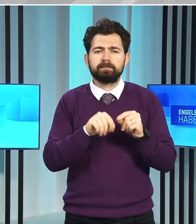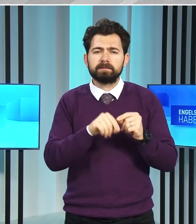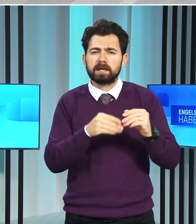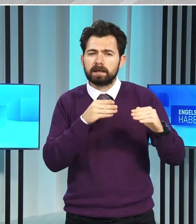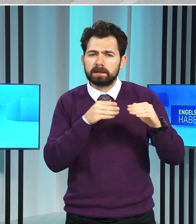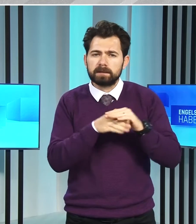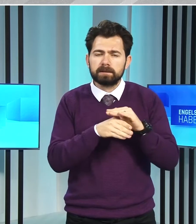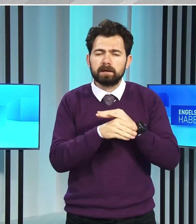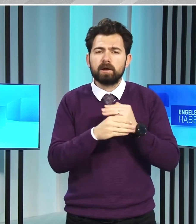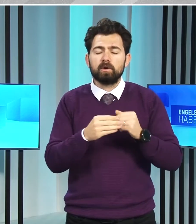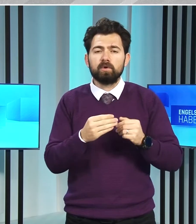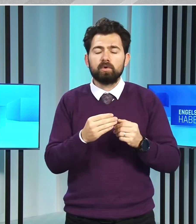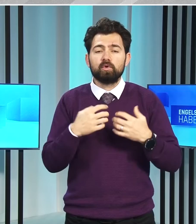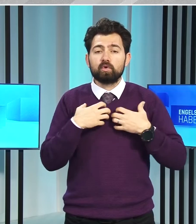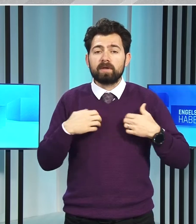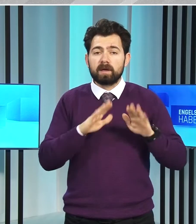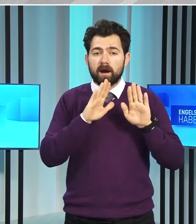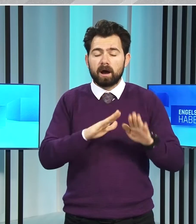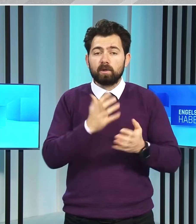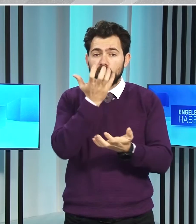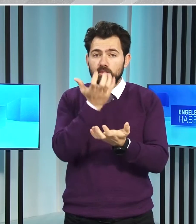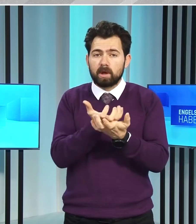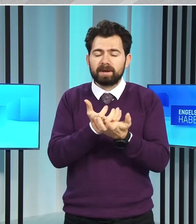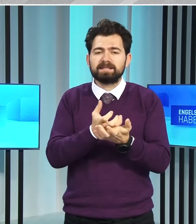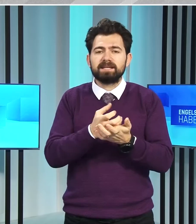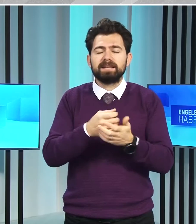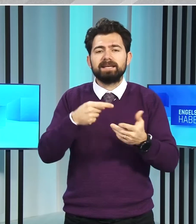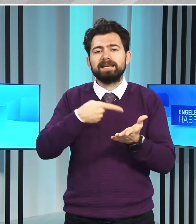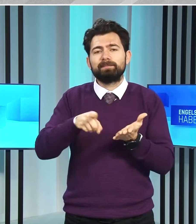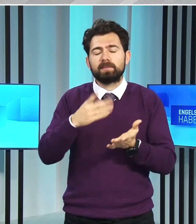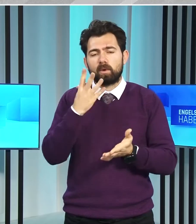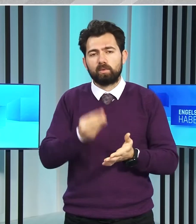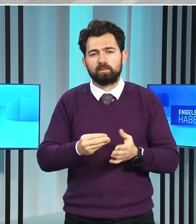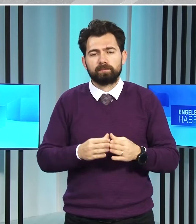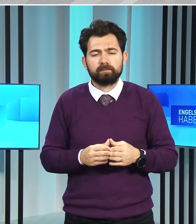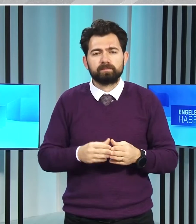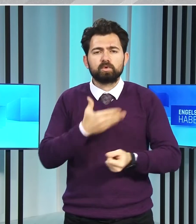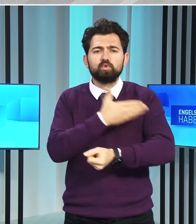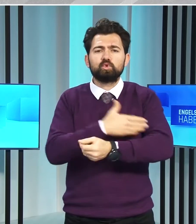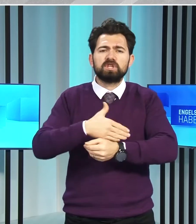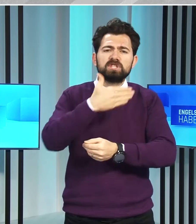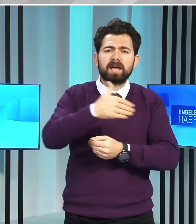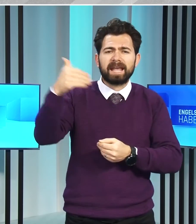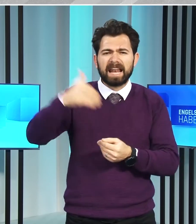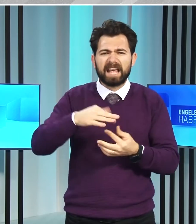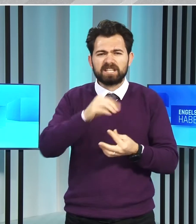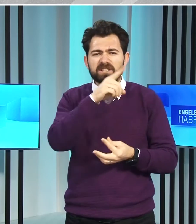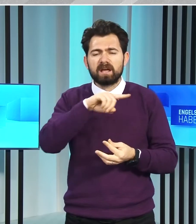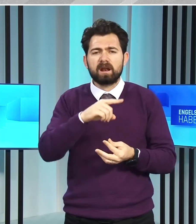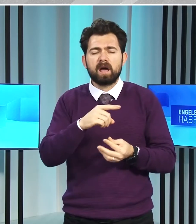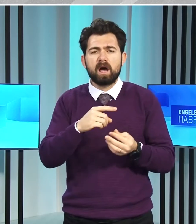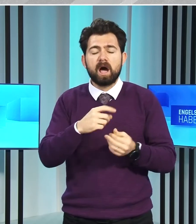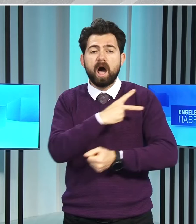girişlerde güvende kal uygulaması kaldırıldı. Yurt dışından gelenler aşı